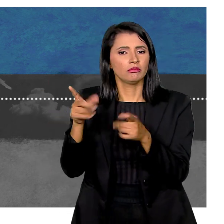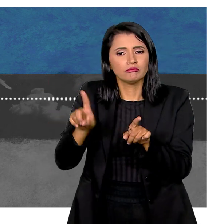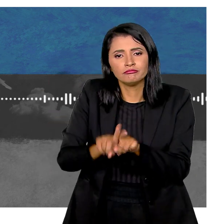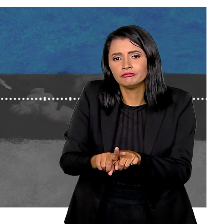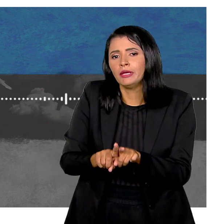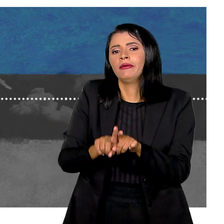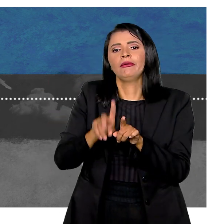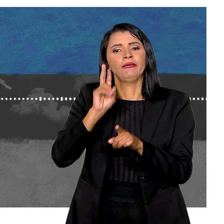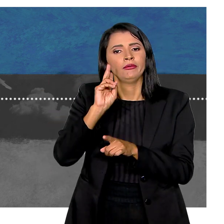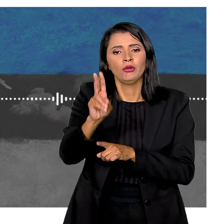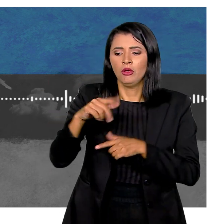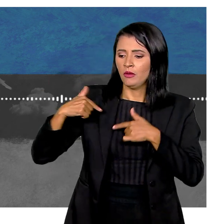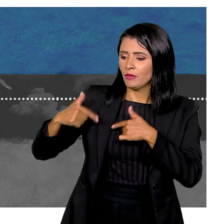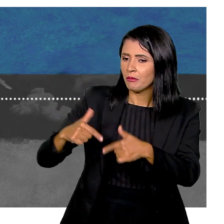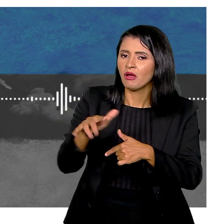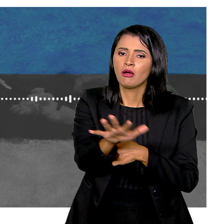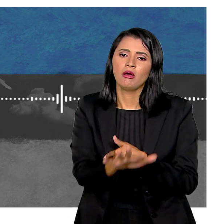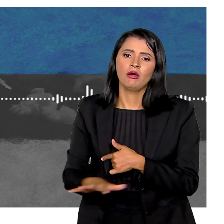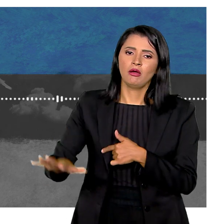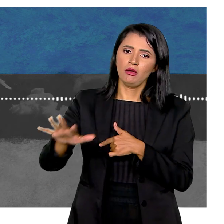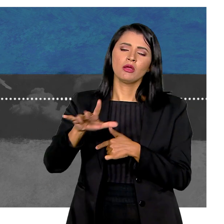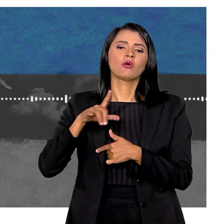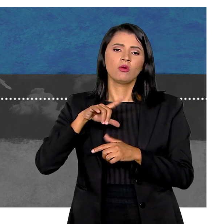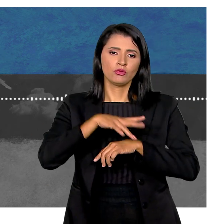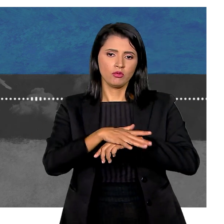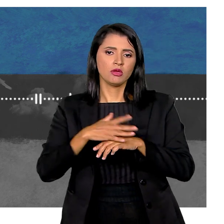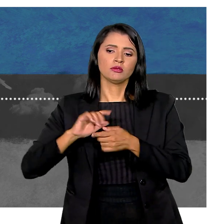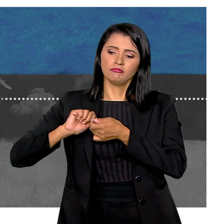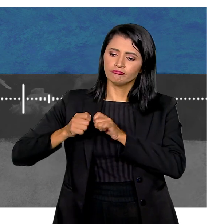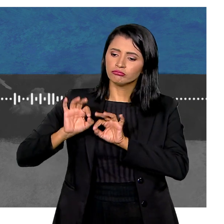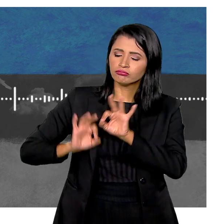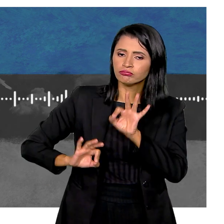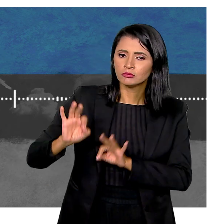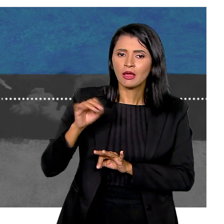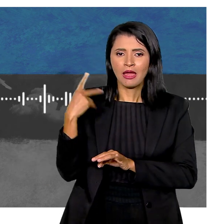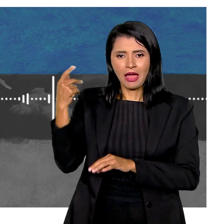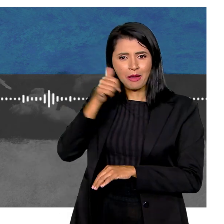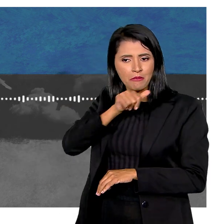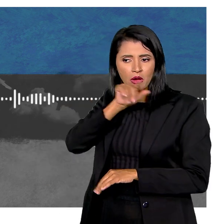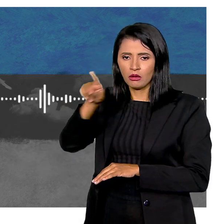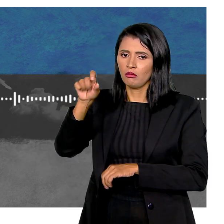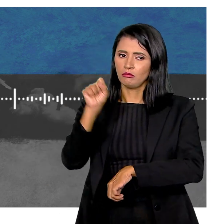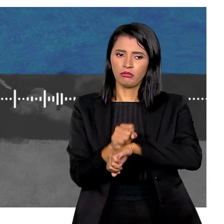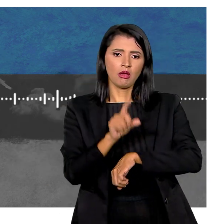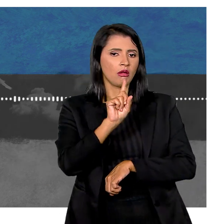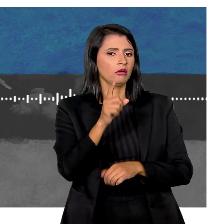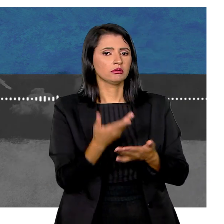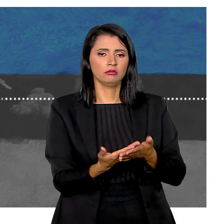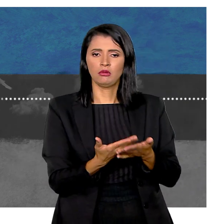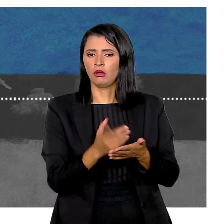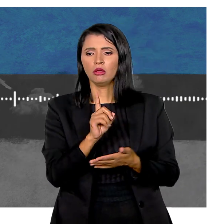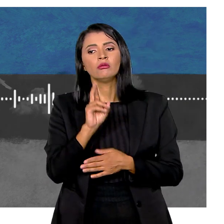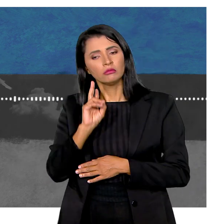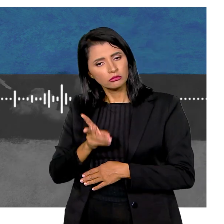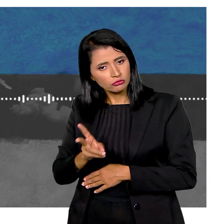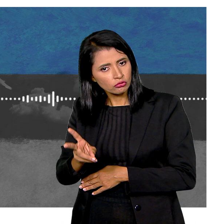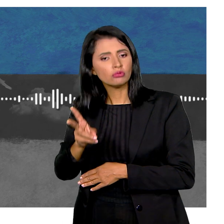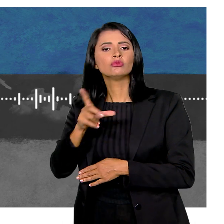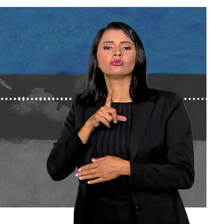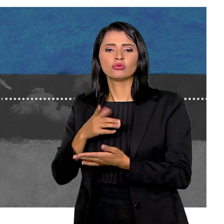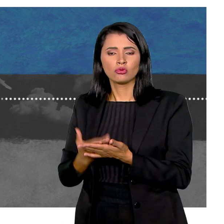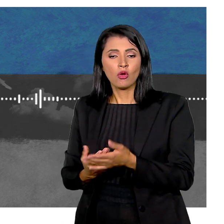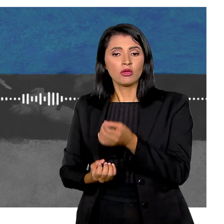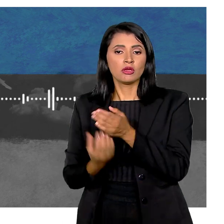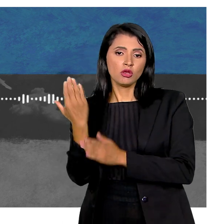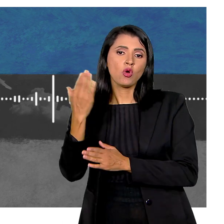trabalhos Foi com esclerose múltipla Toda a minha carreira Foi planejada Com esclerose múltipla A mãe dela Não deixou a Bruna Abandonar o colégio Ela continuou